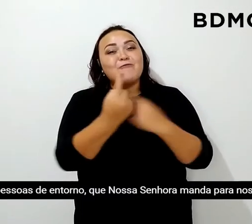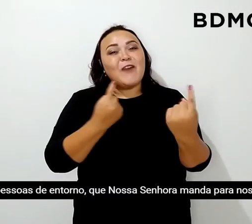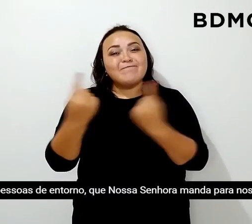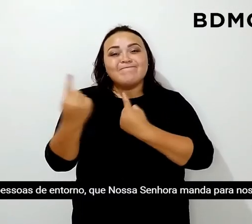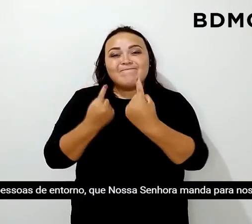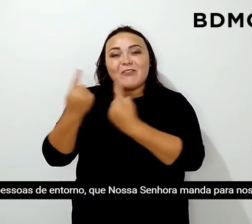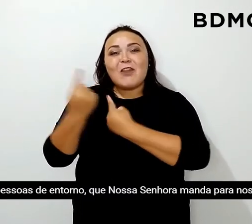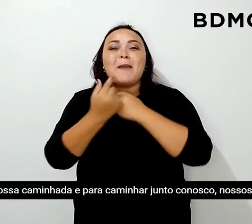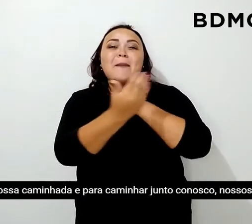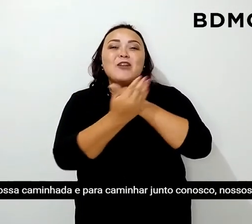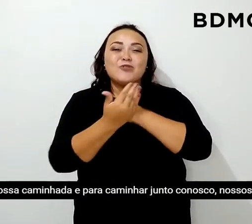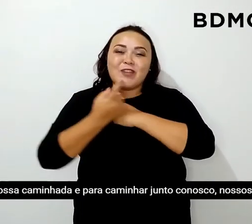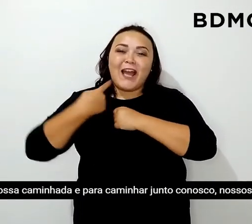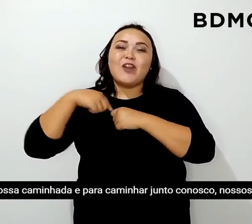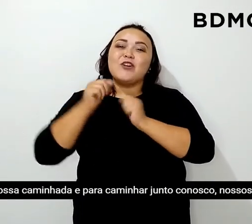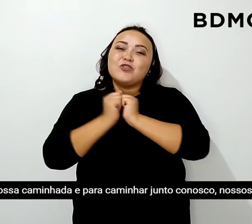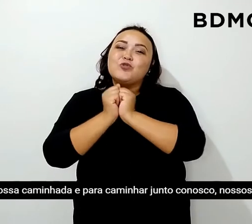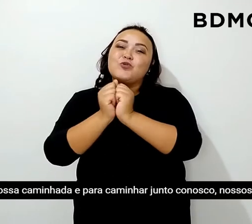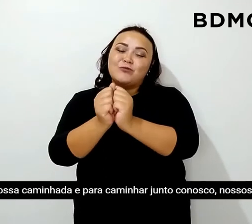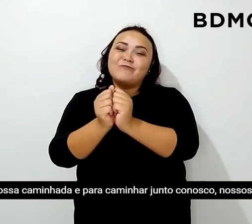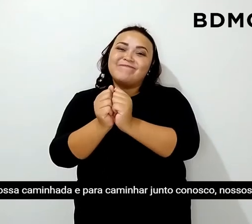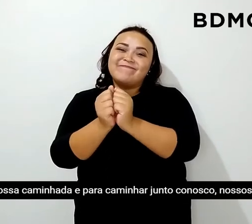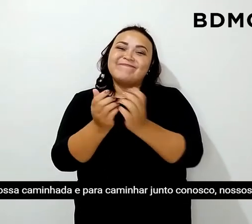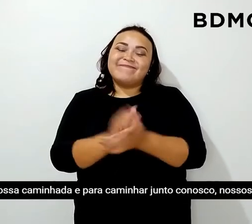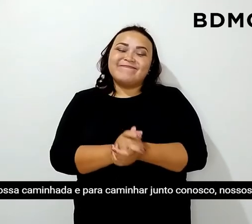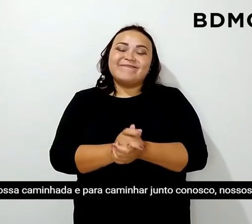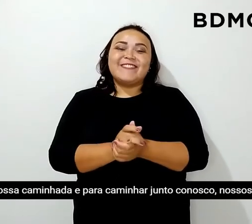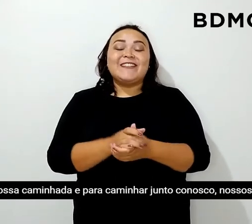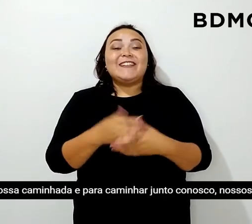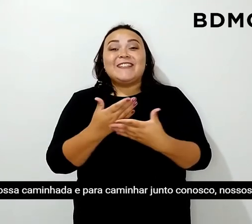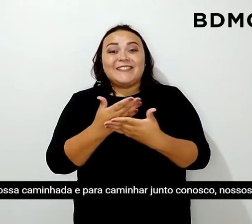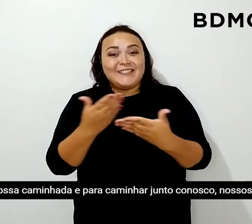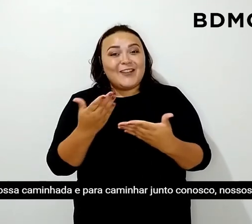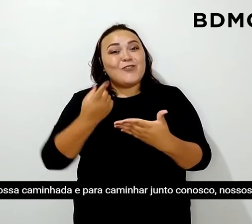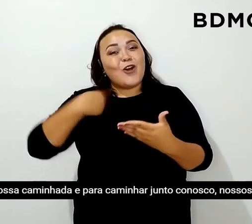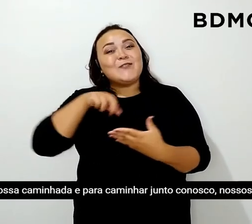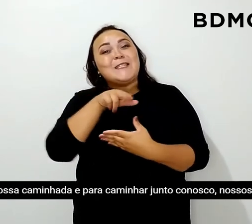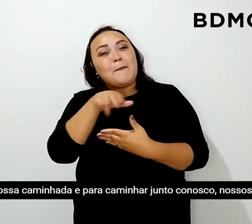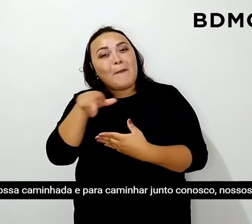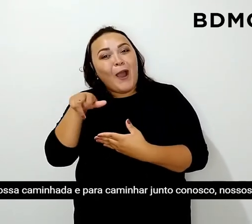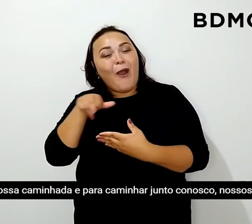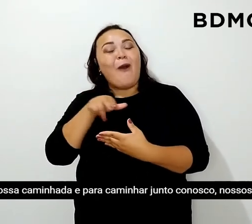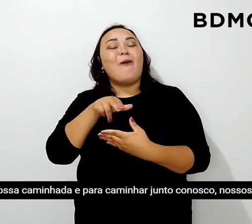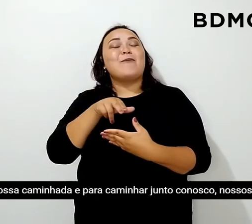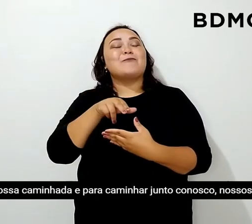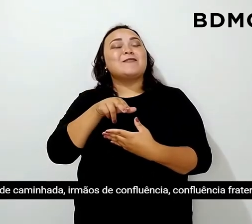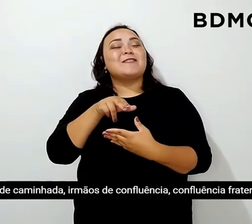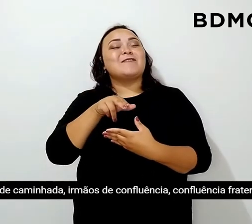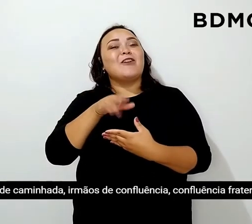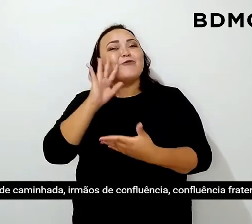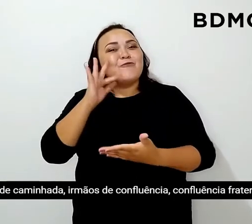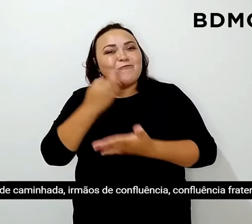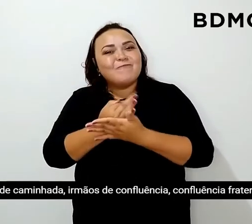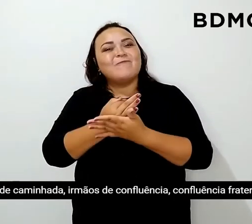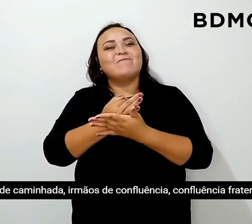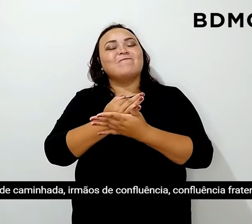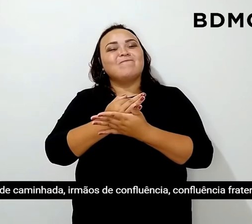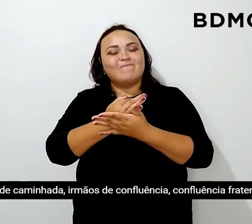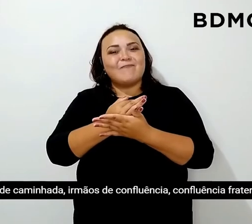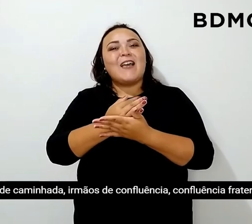nos ajudar na nossa caminhada e para caminhar junto conosco, nossos irmãos de